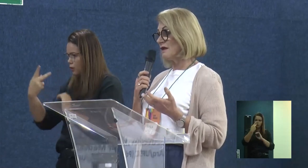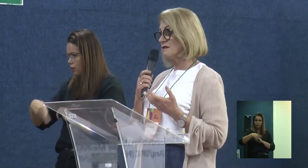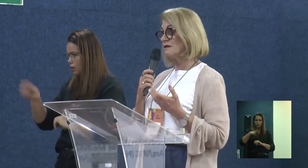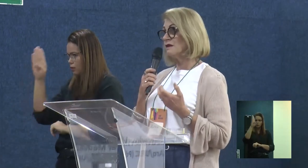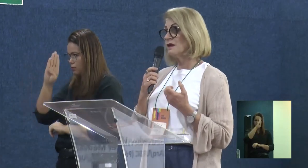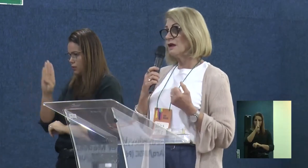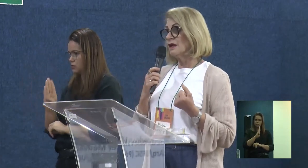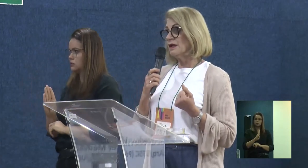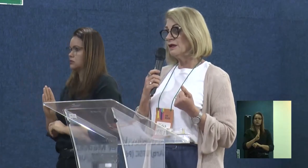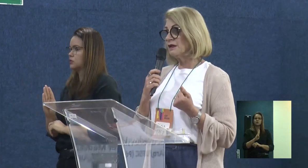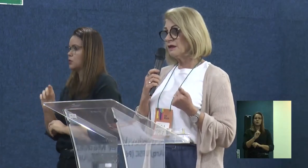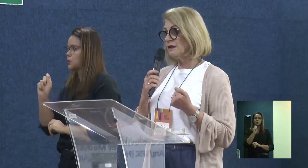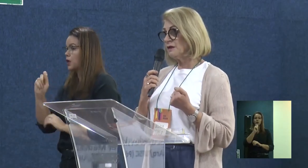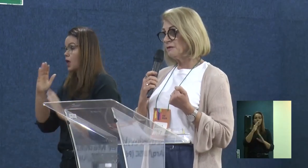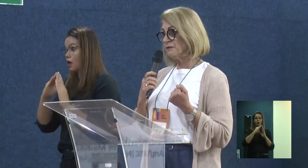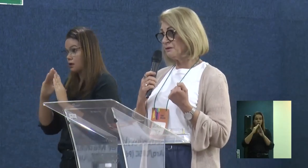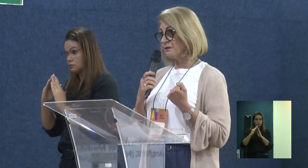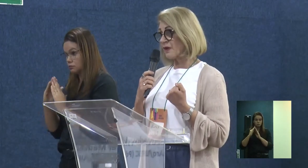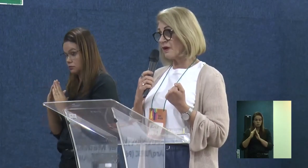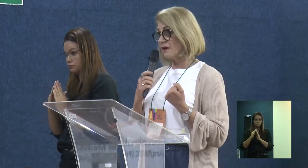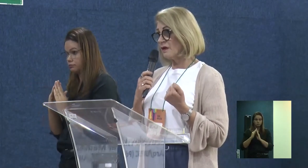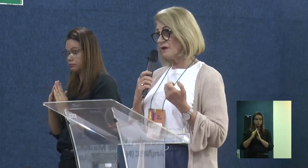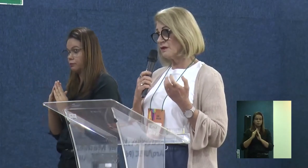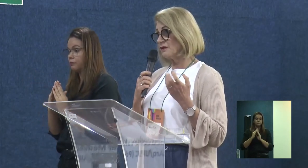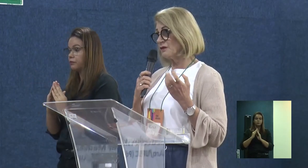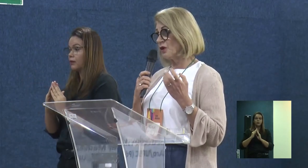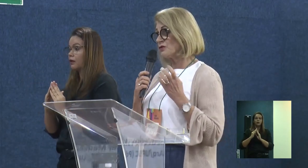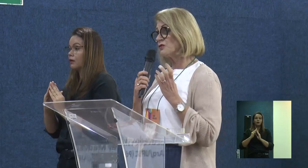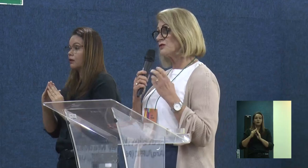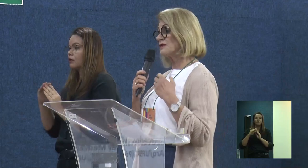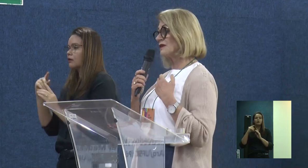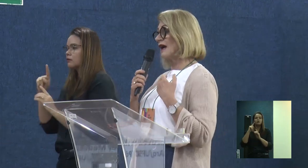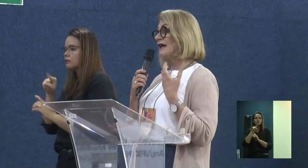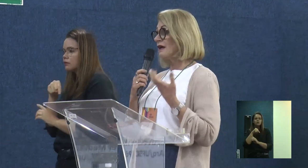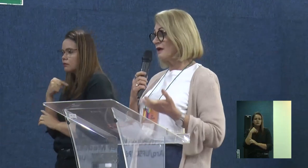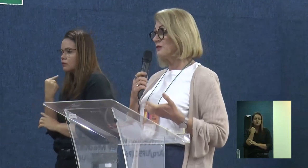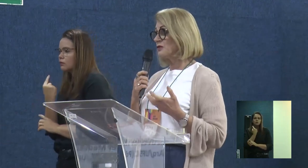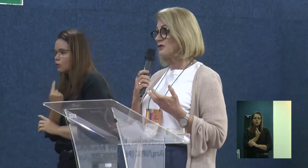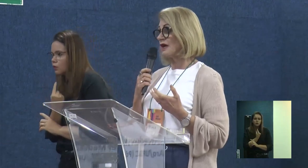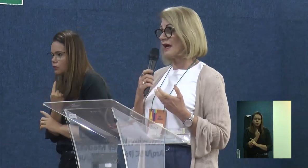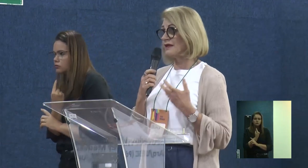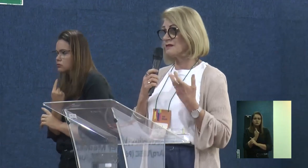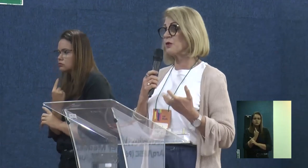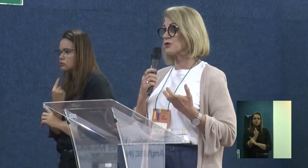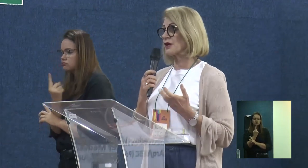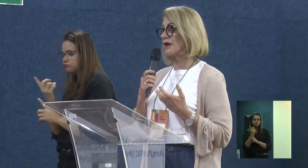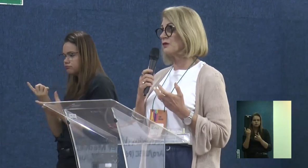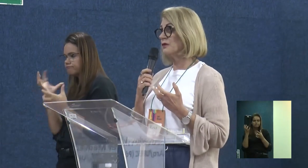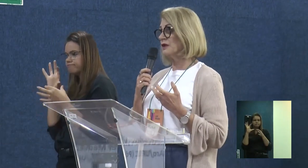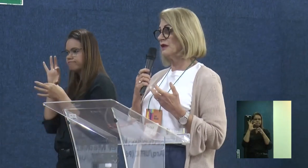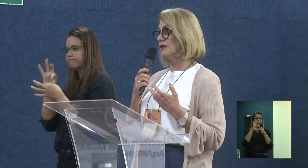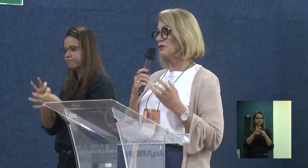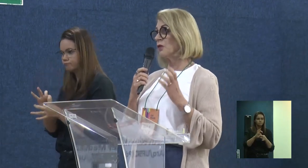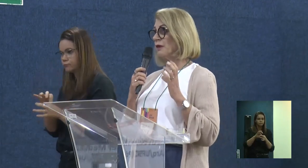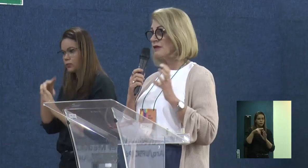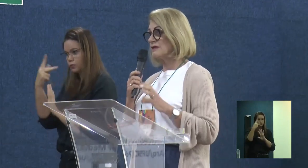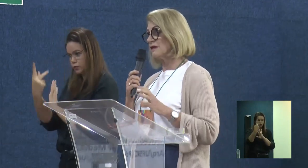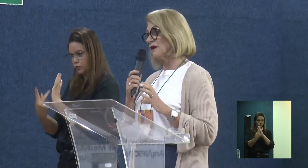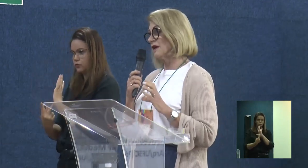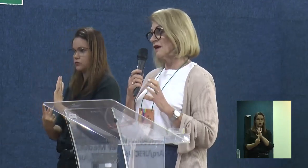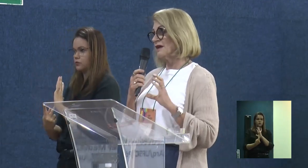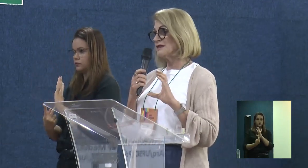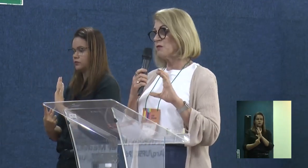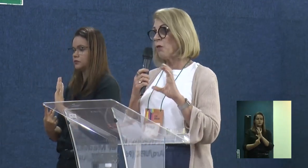da residência, e que nós nos agregamos a esse projeto. E